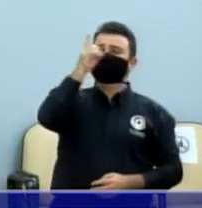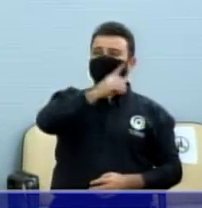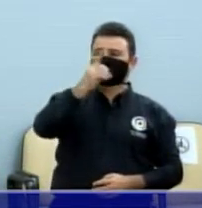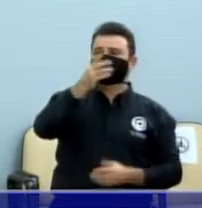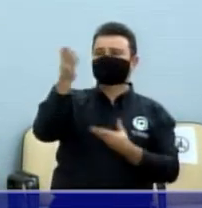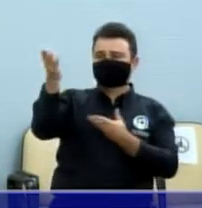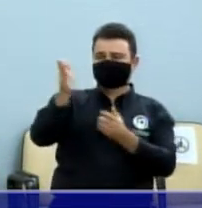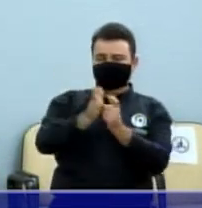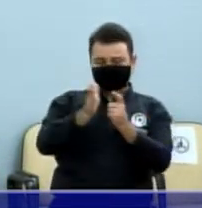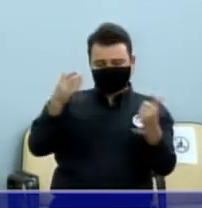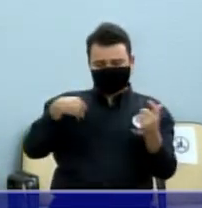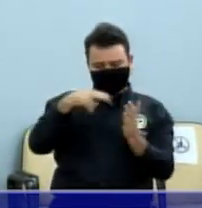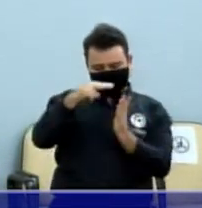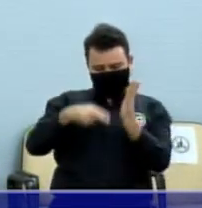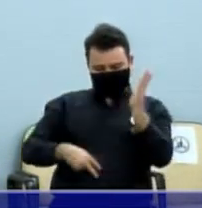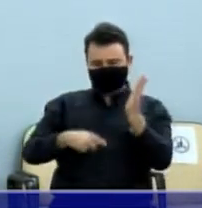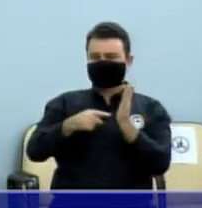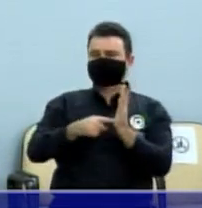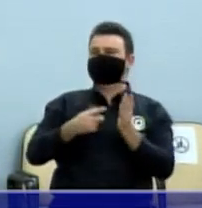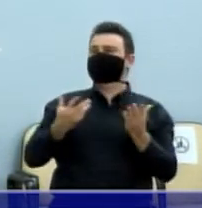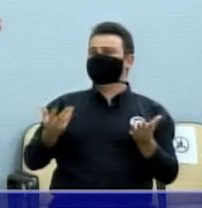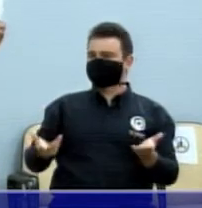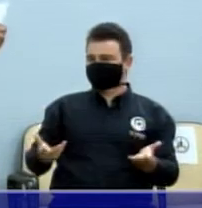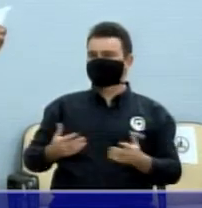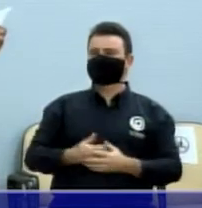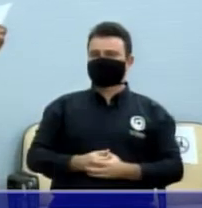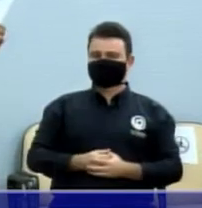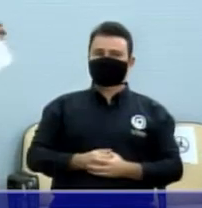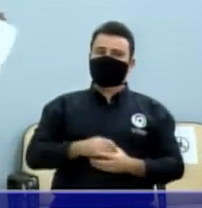parece uma notícia boa. É.